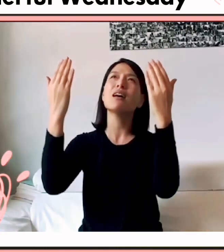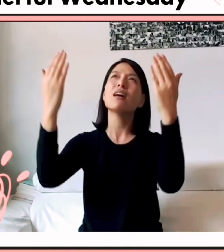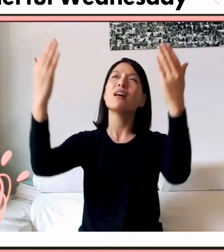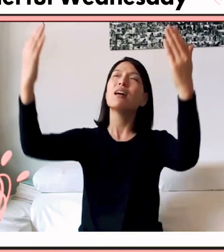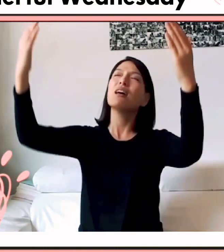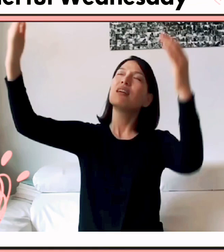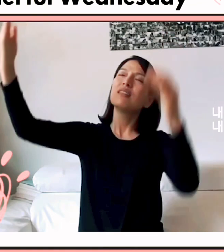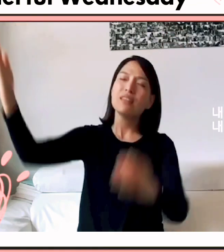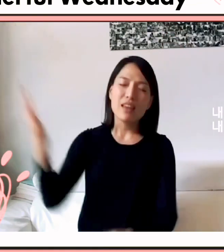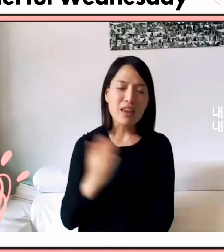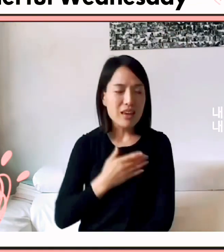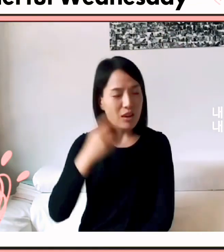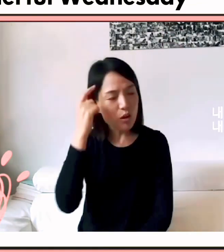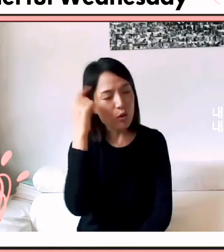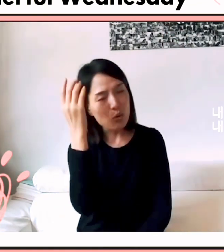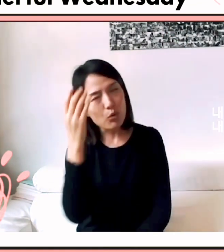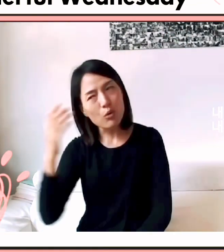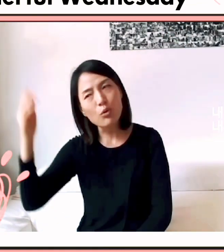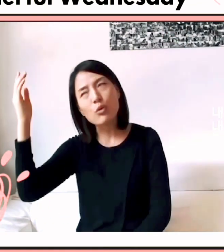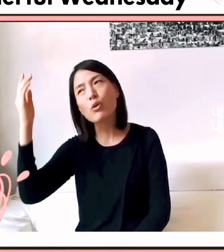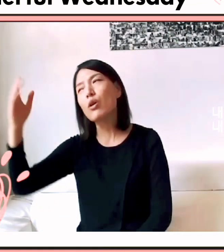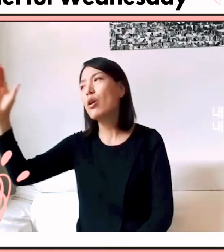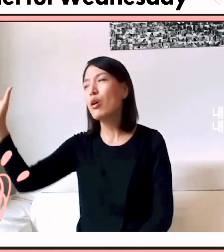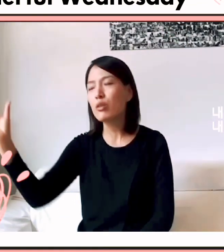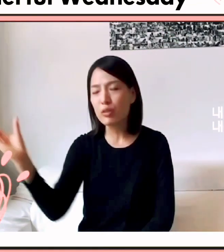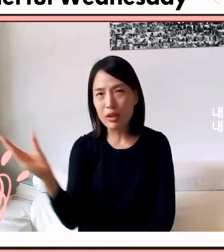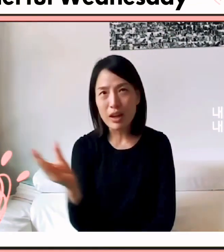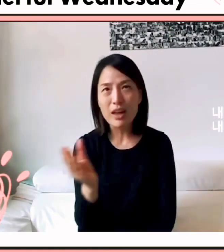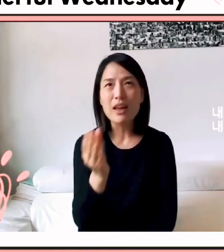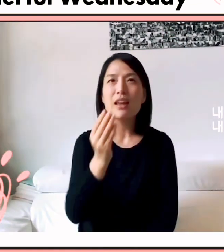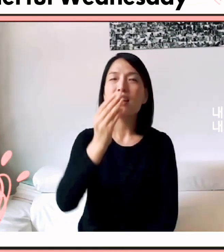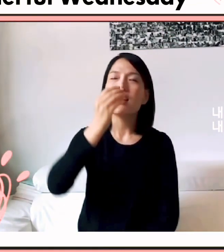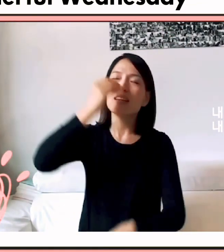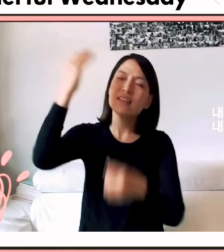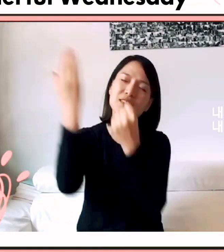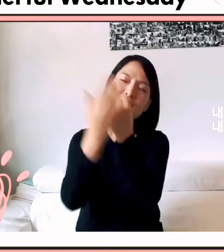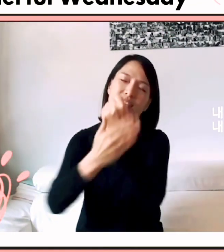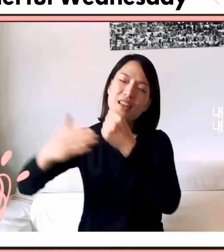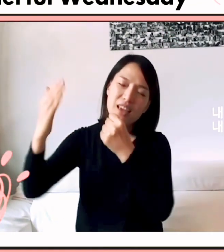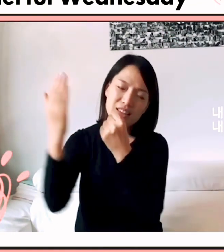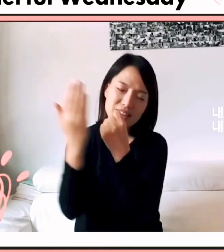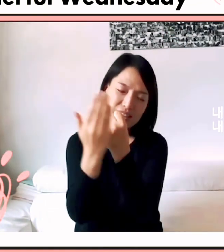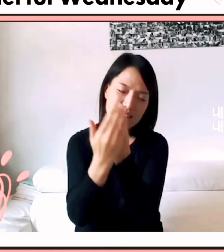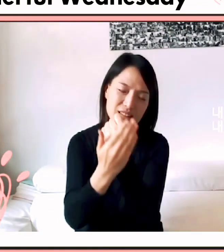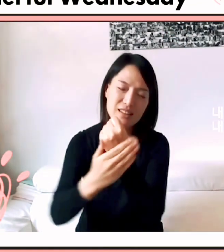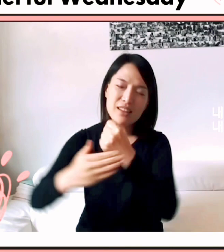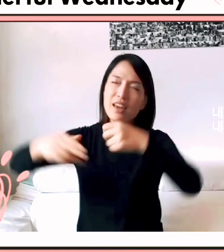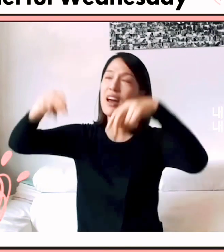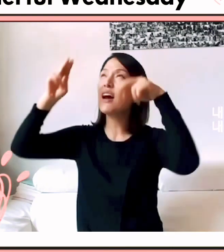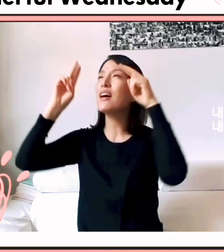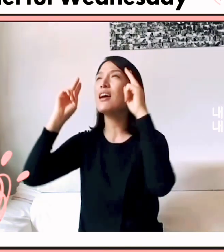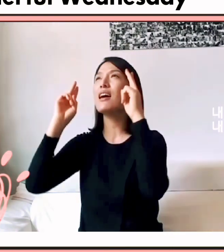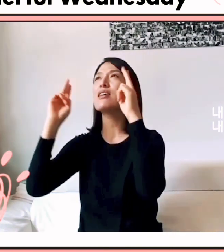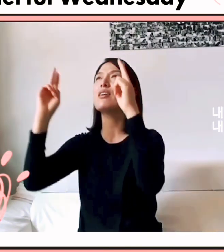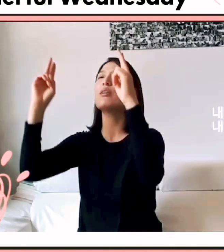내 영혼 고룩한 은혜를 향하여